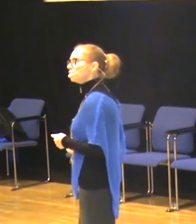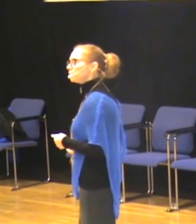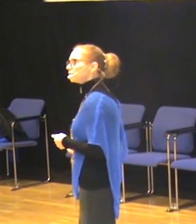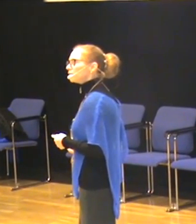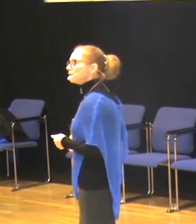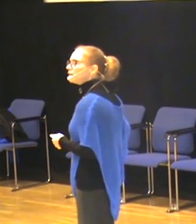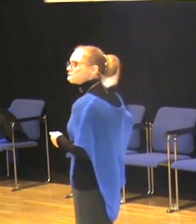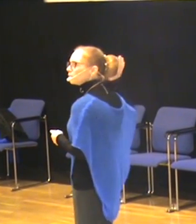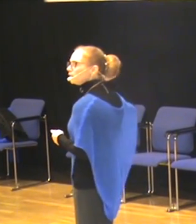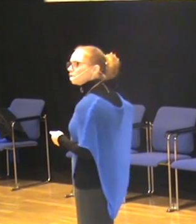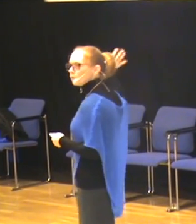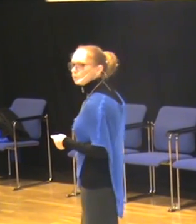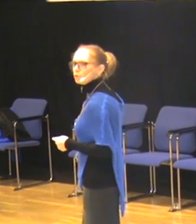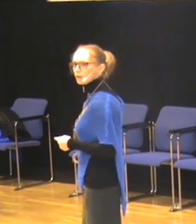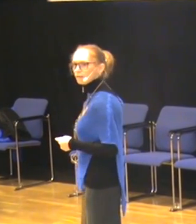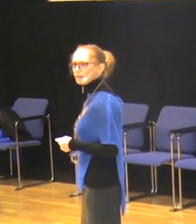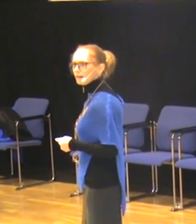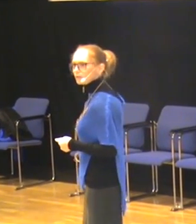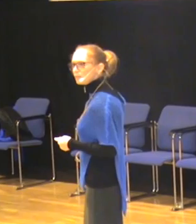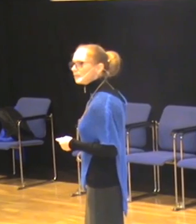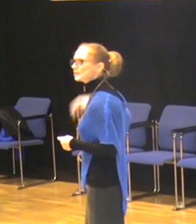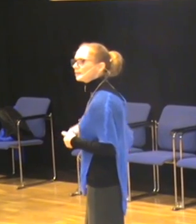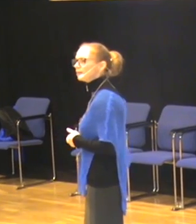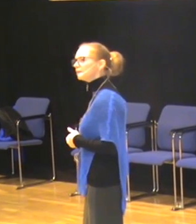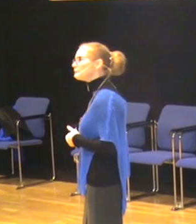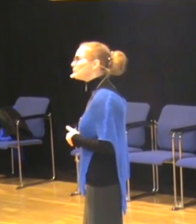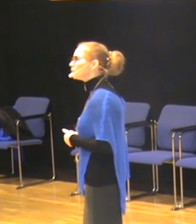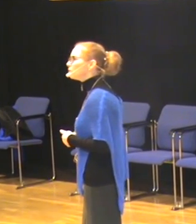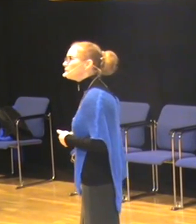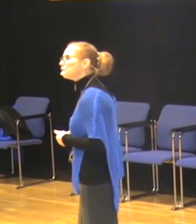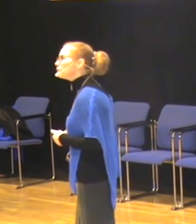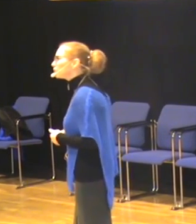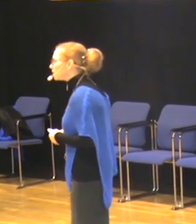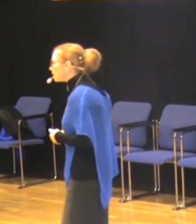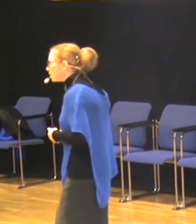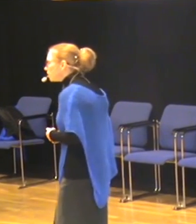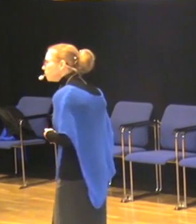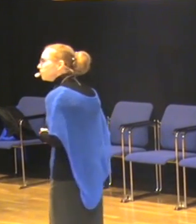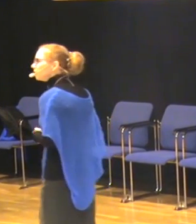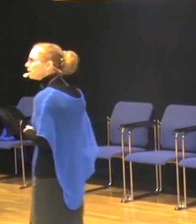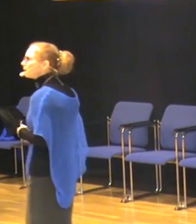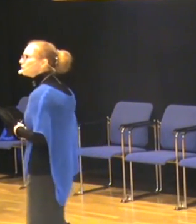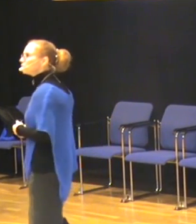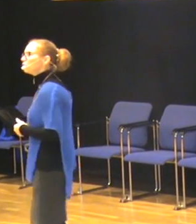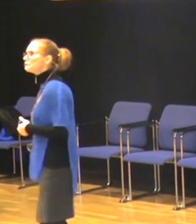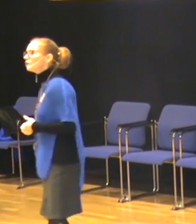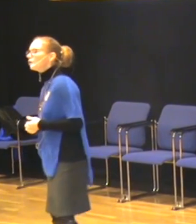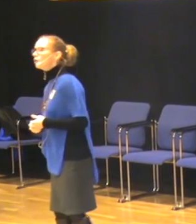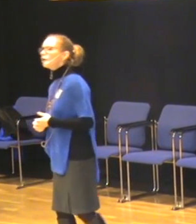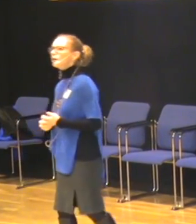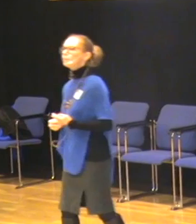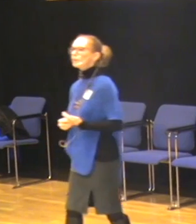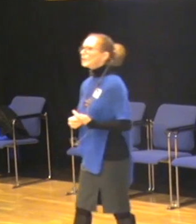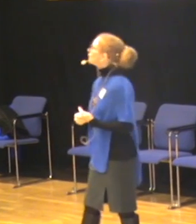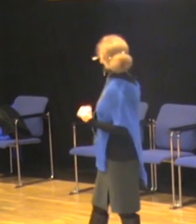Långström. Vi kan stoppa in hur många till här som helst. Lite bil och bull med måns kanske. Vi skulle kunna